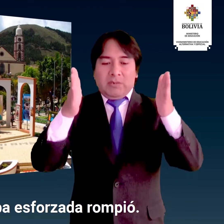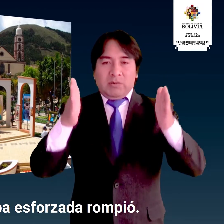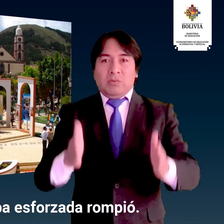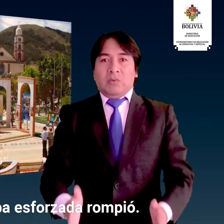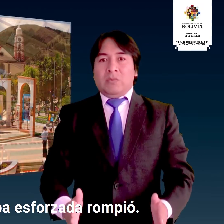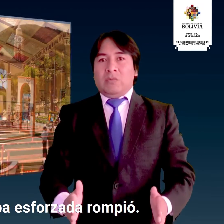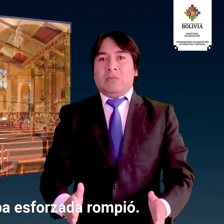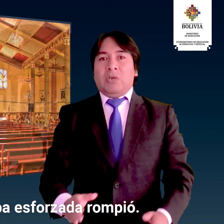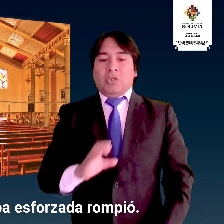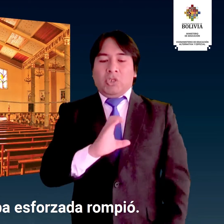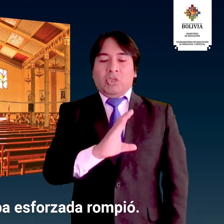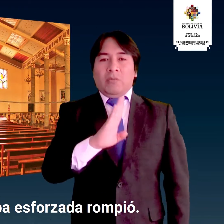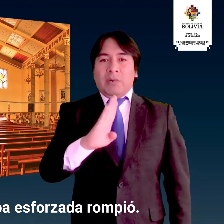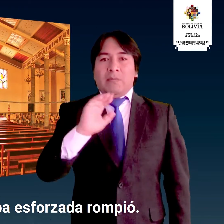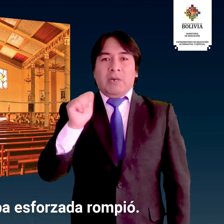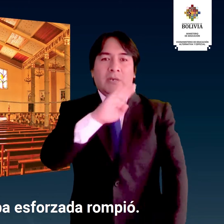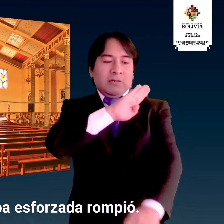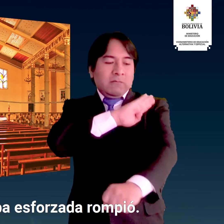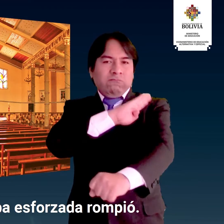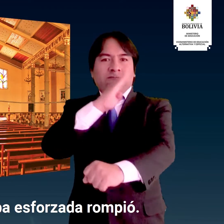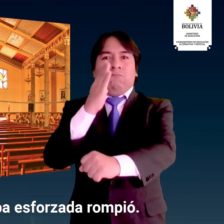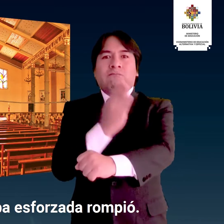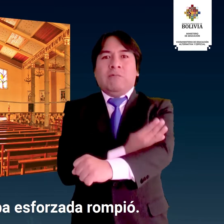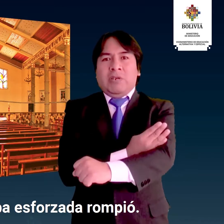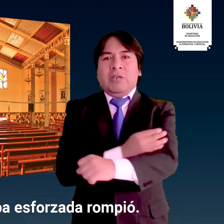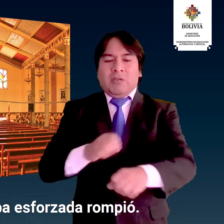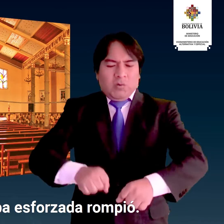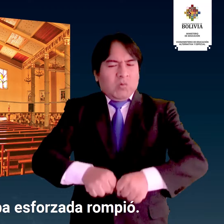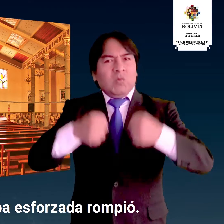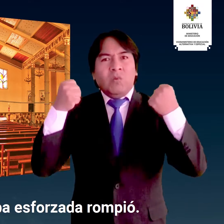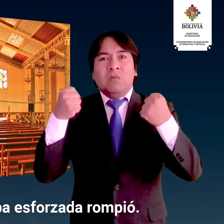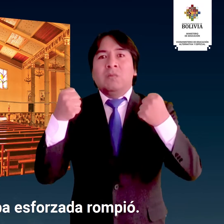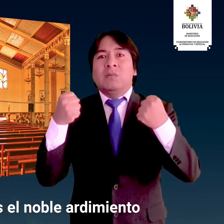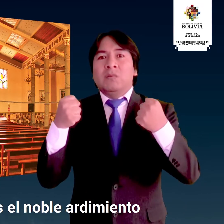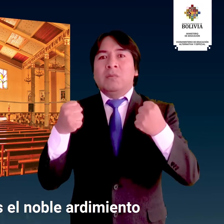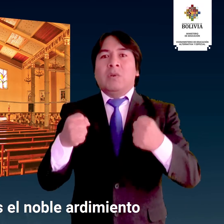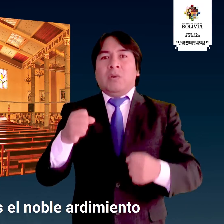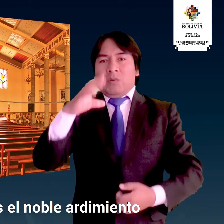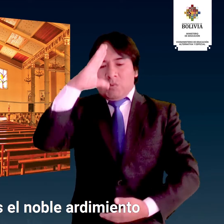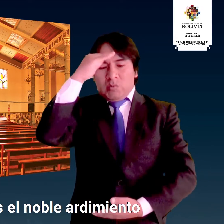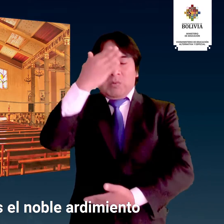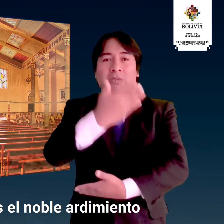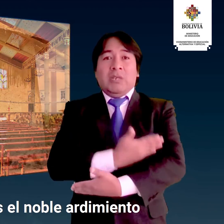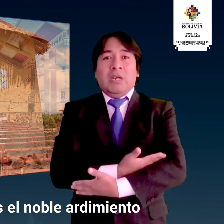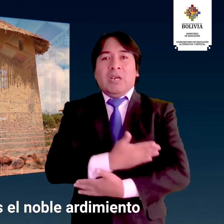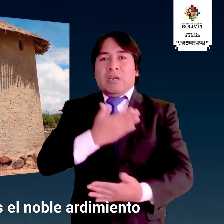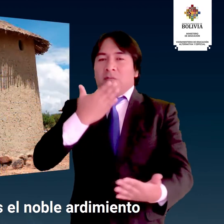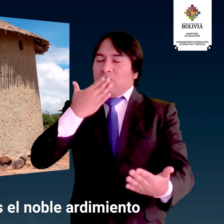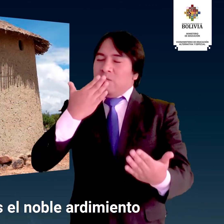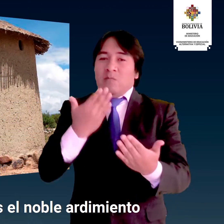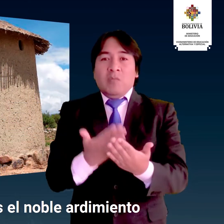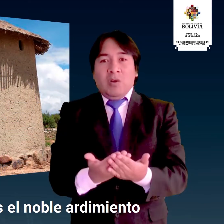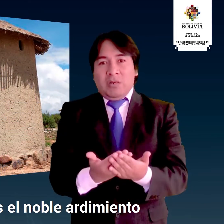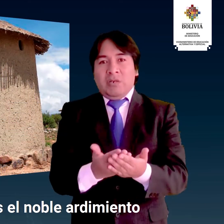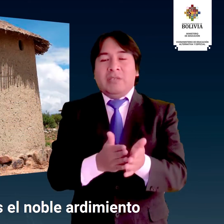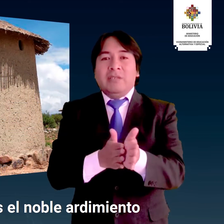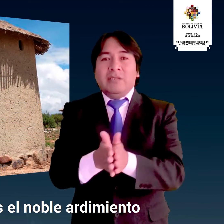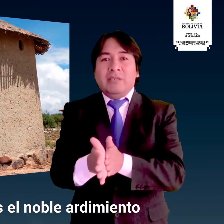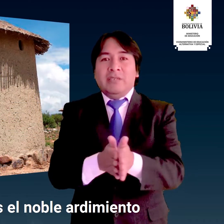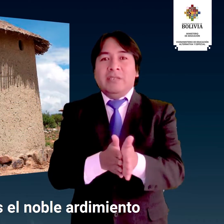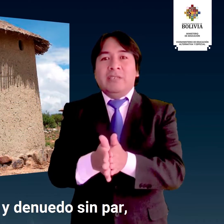Pochabamba esforzada cambió De sus hijos el noble